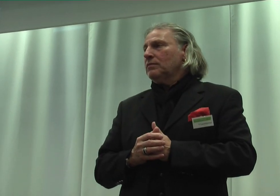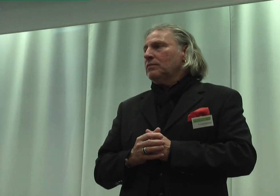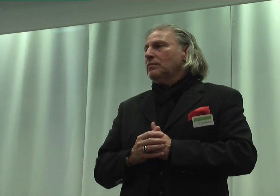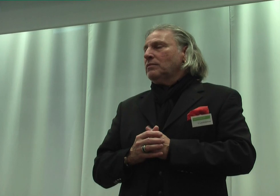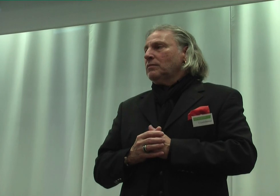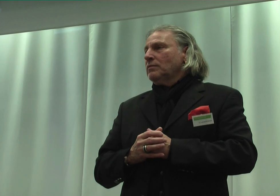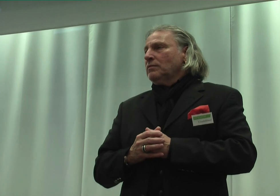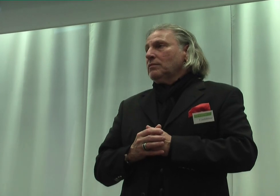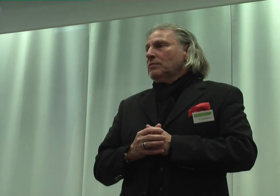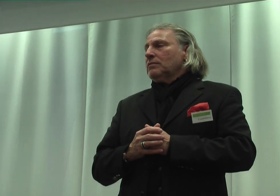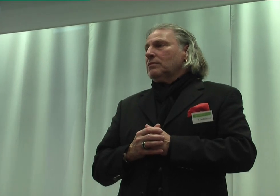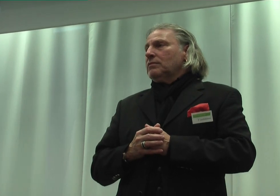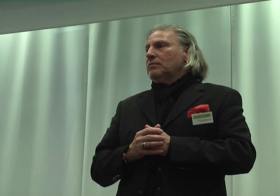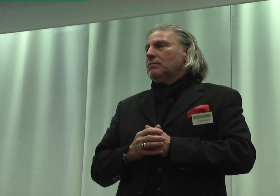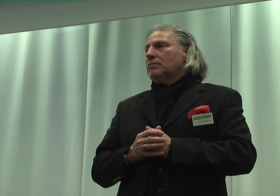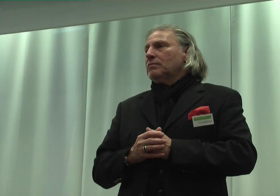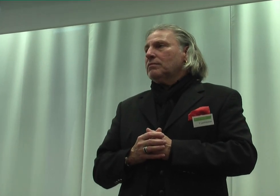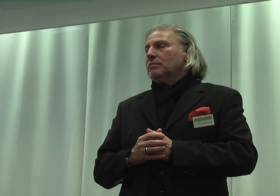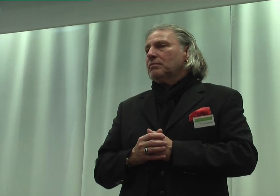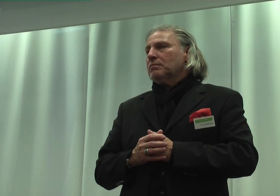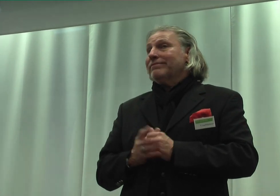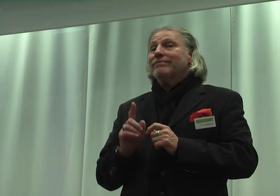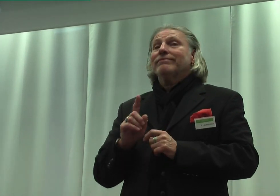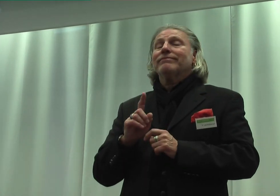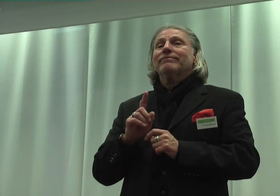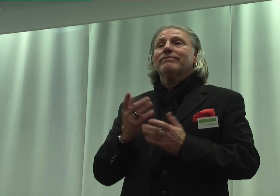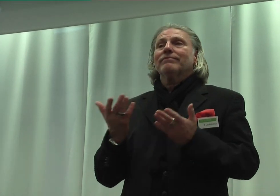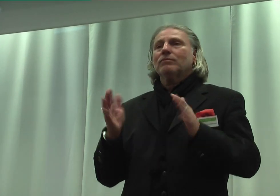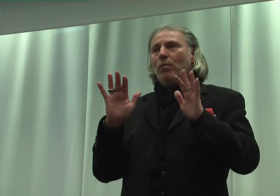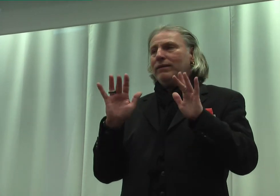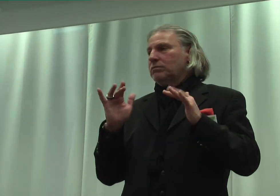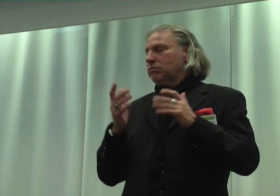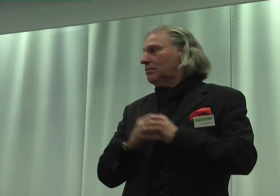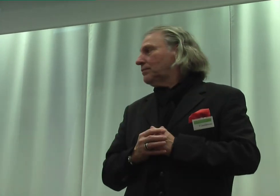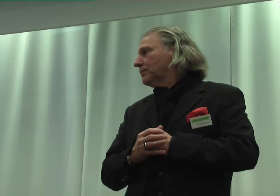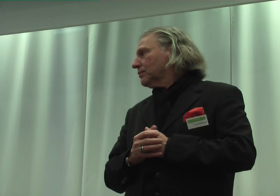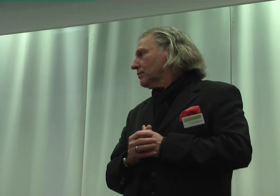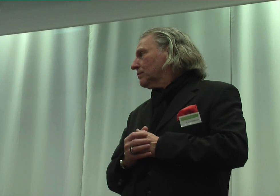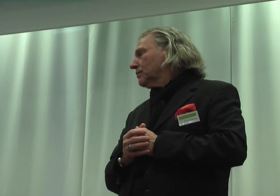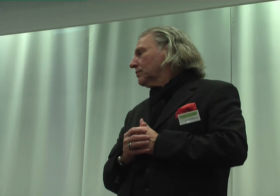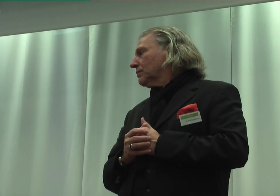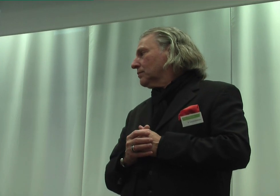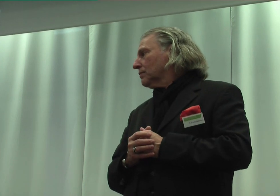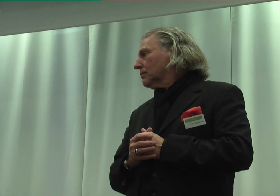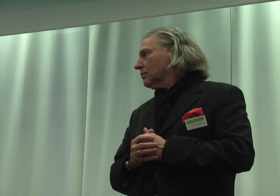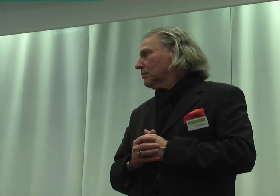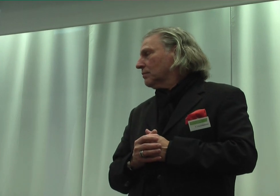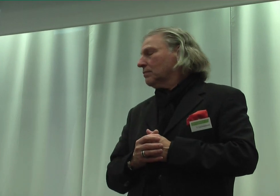Es ist nicht ungewöhnlich, dass die